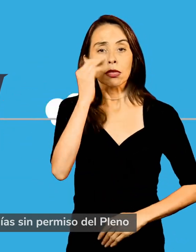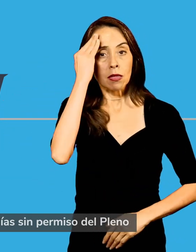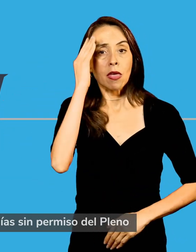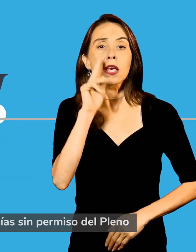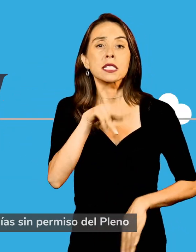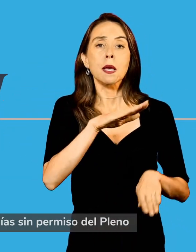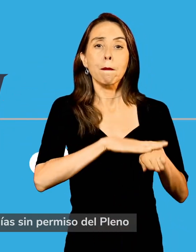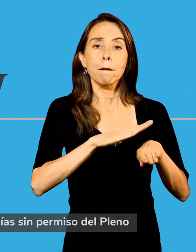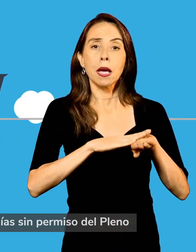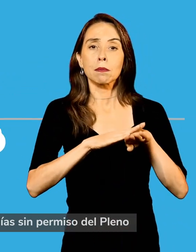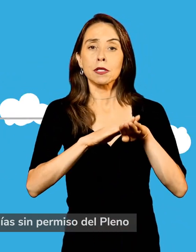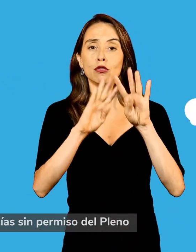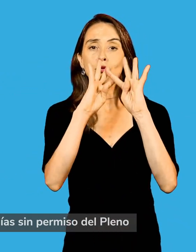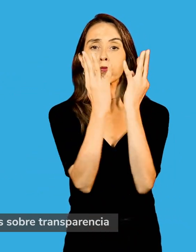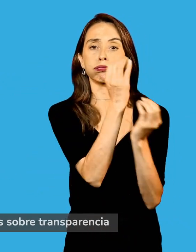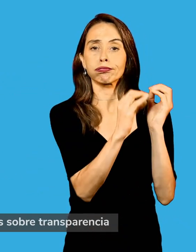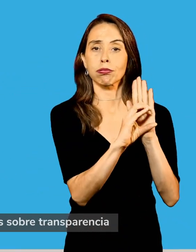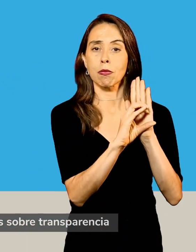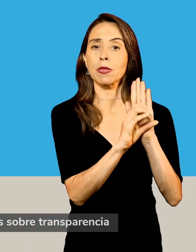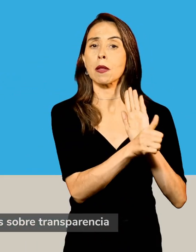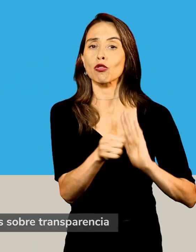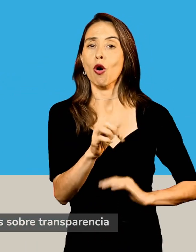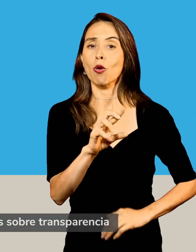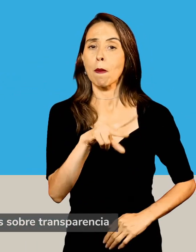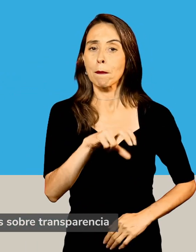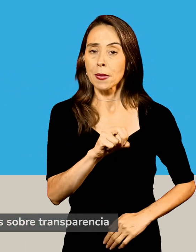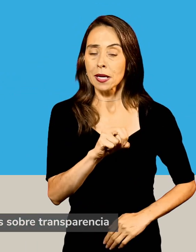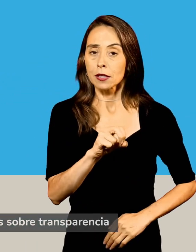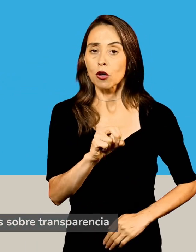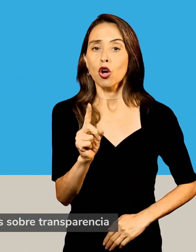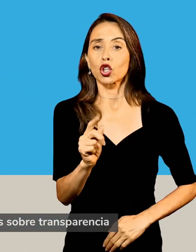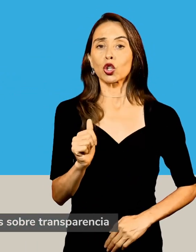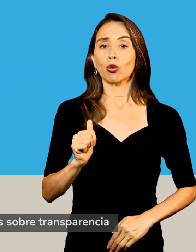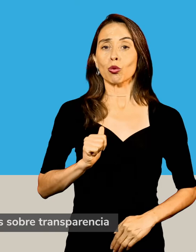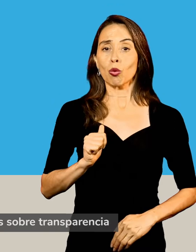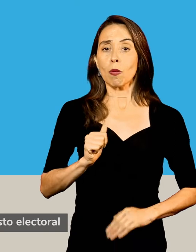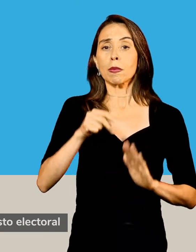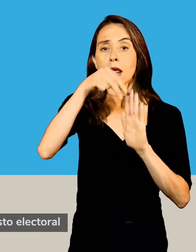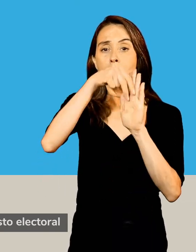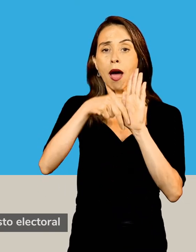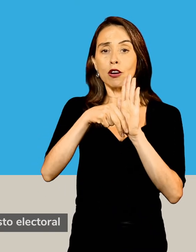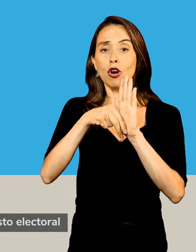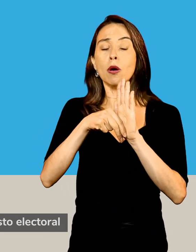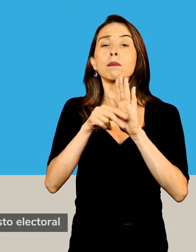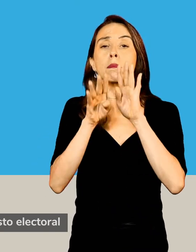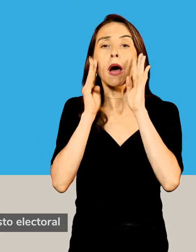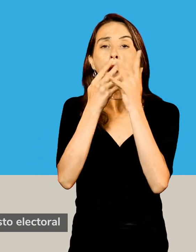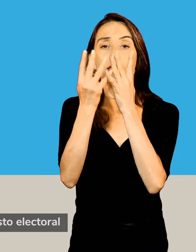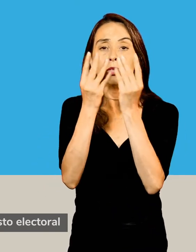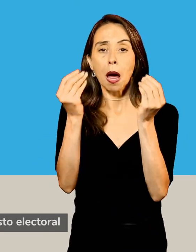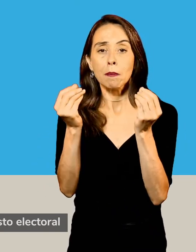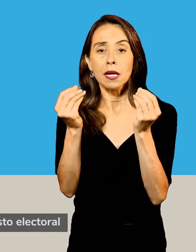permiso del pleno incumplir gravemente las normas sobre transparencia, límites y control del gasto electoral